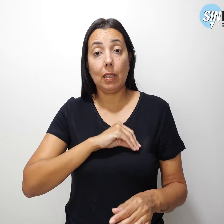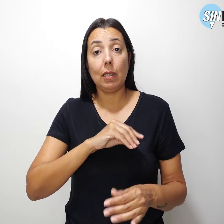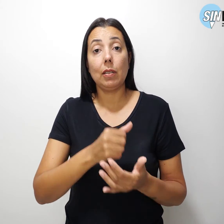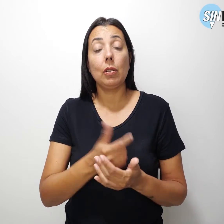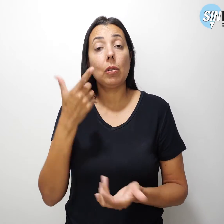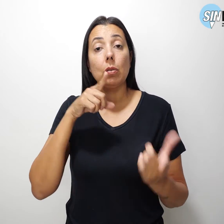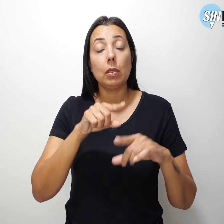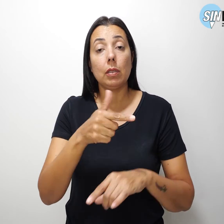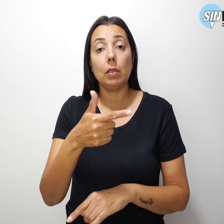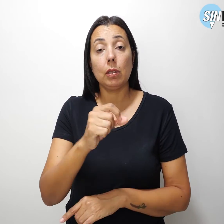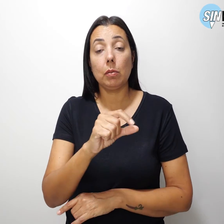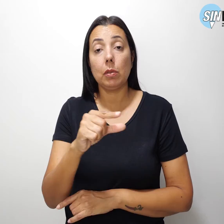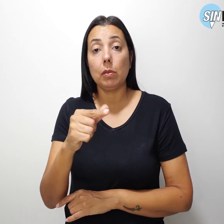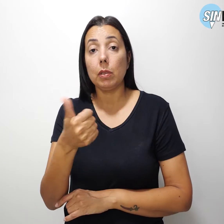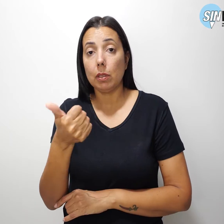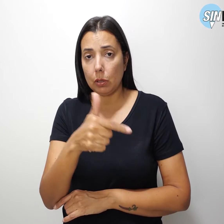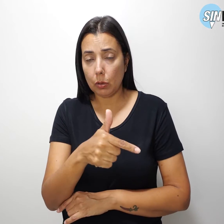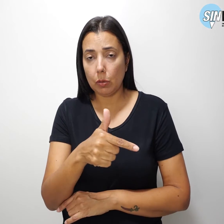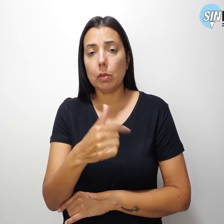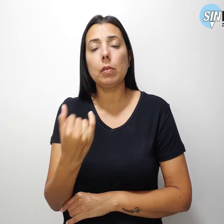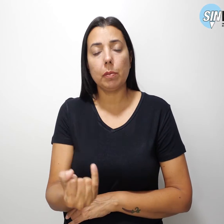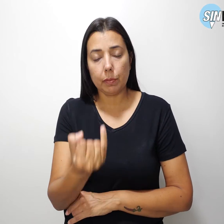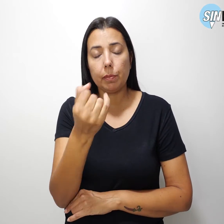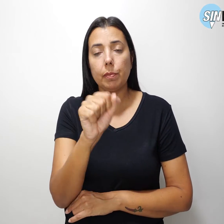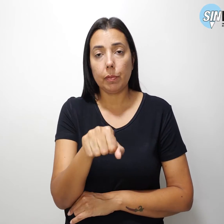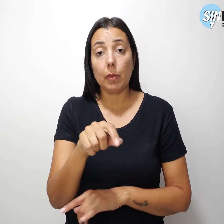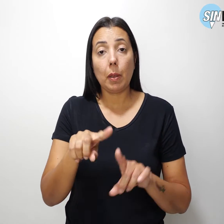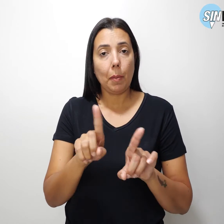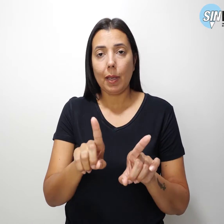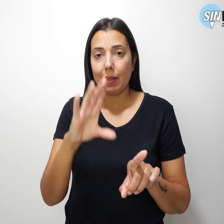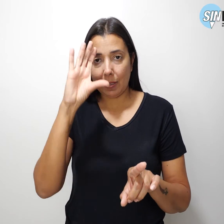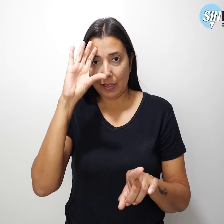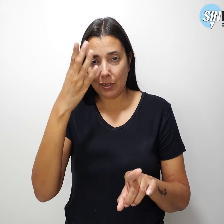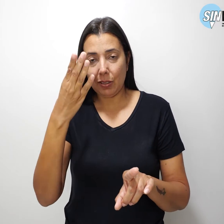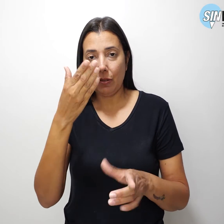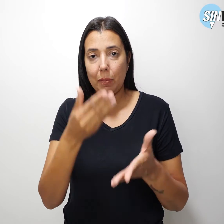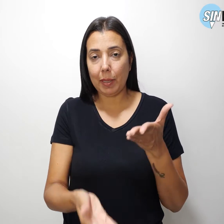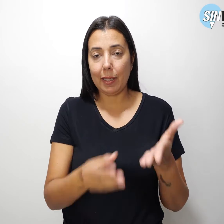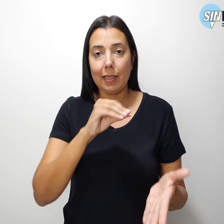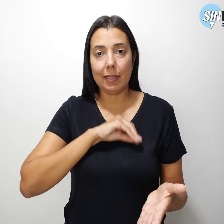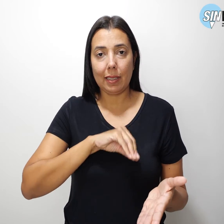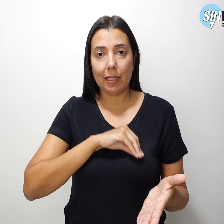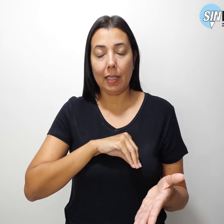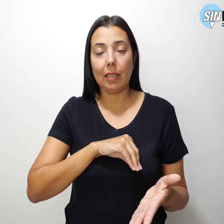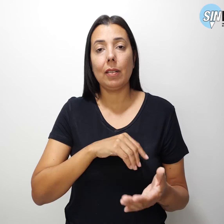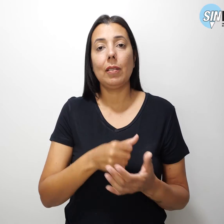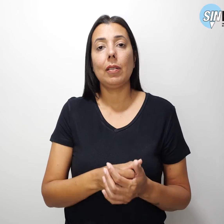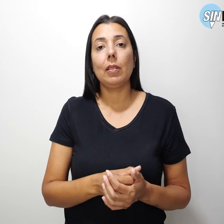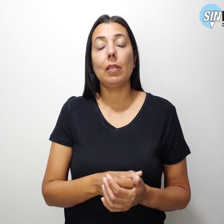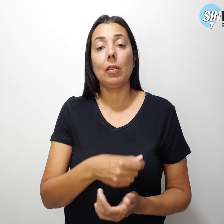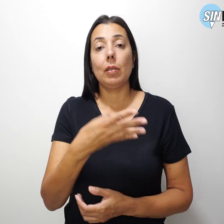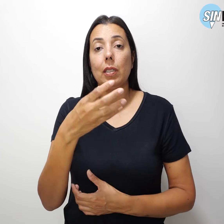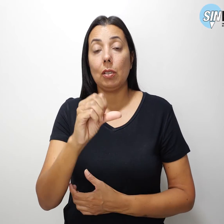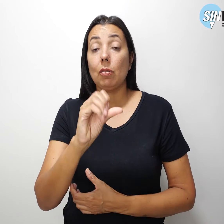conquistado em 2012 são importantes, mas não resolvem as perdas salariais da ordem de